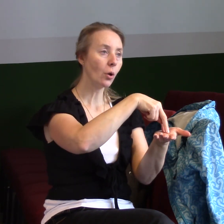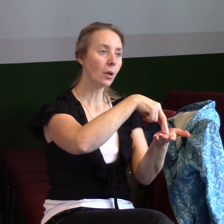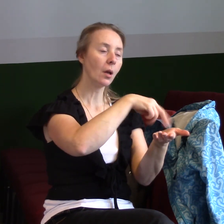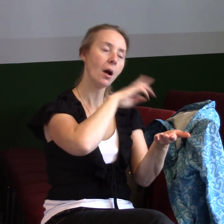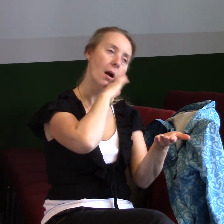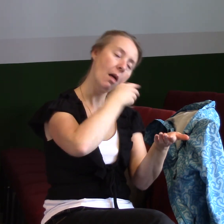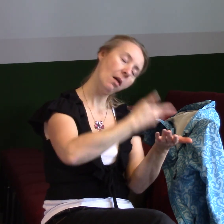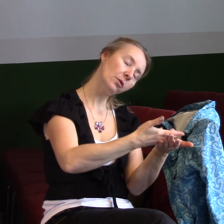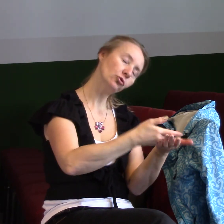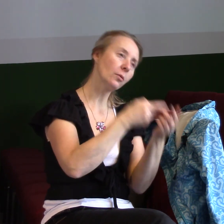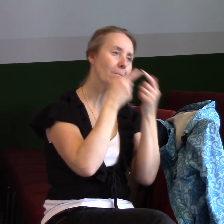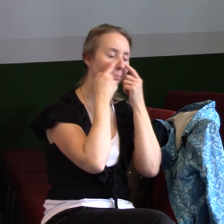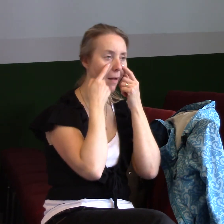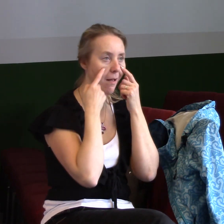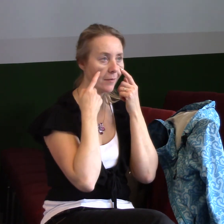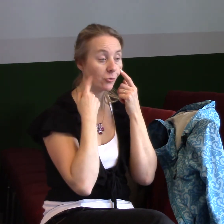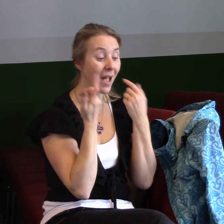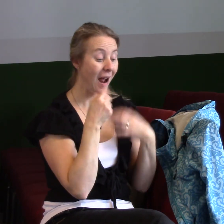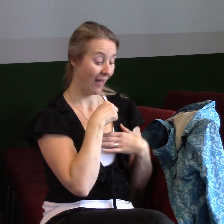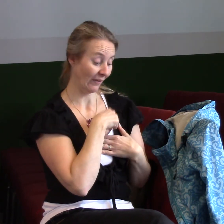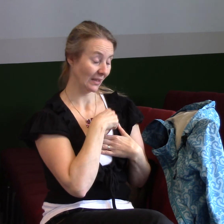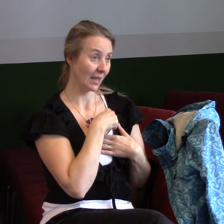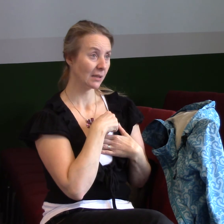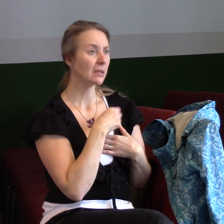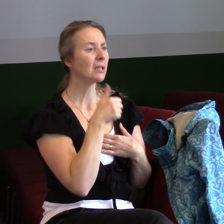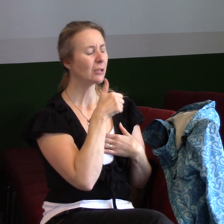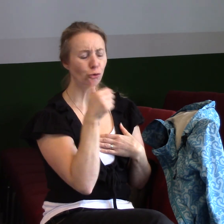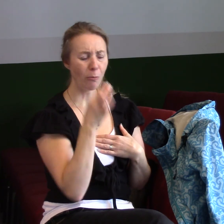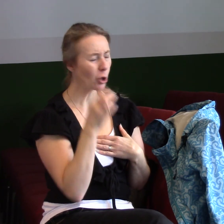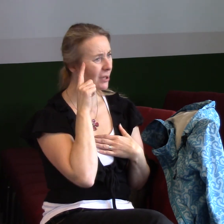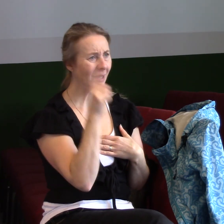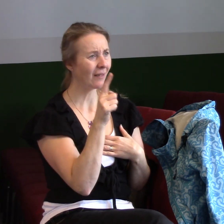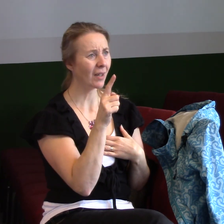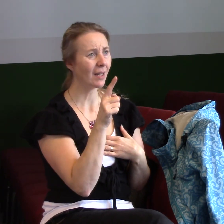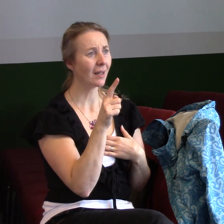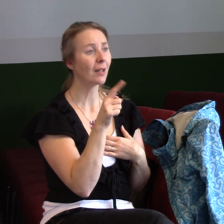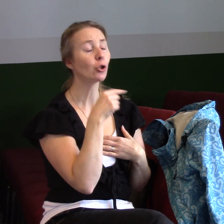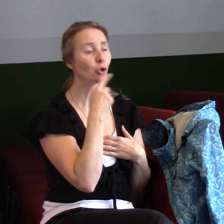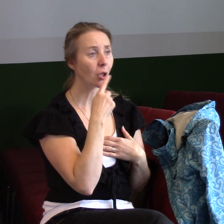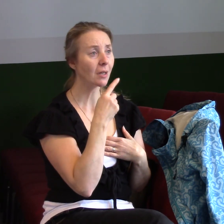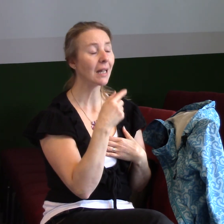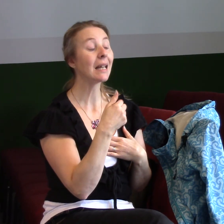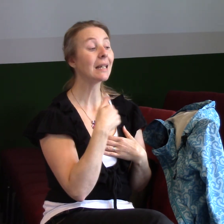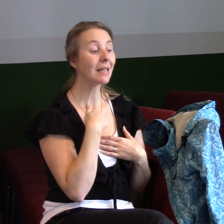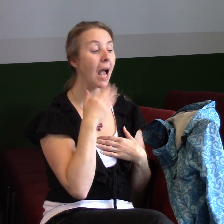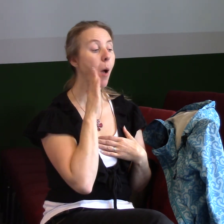v tvém srdci je jistota. A říkáš to, co tady on říká. Já se budu radovat hospodinu.